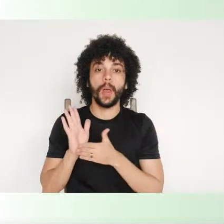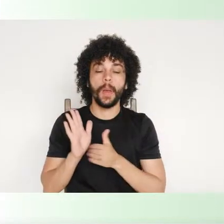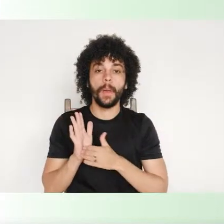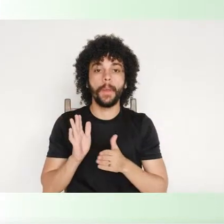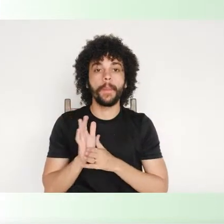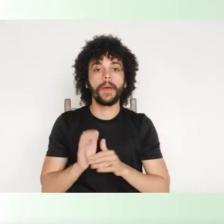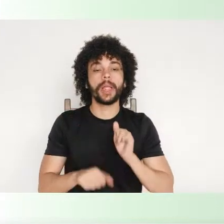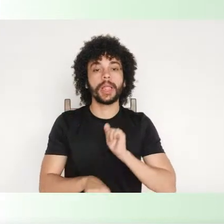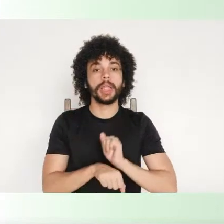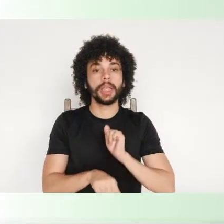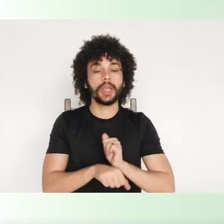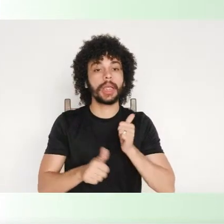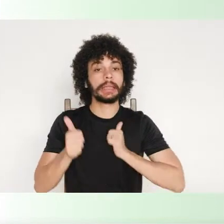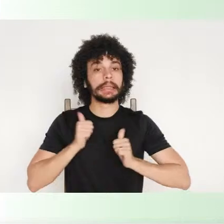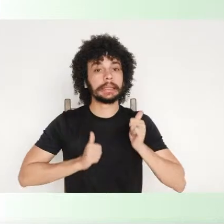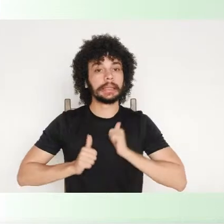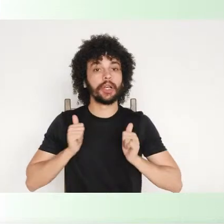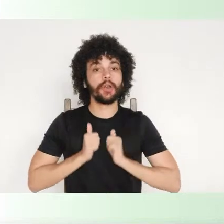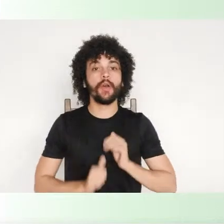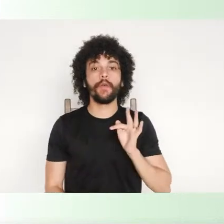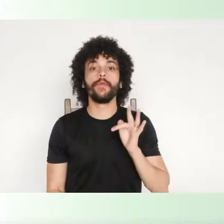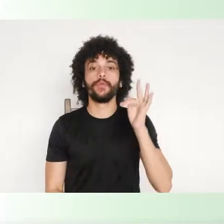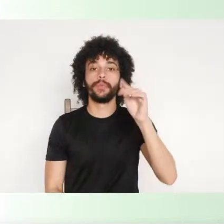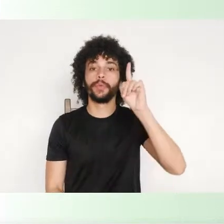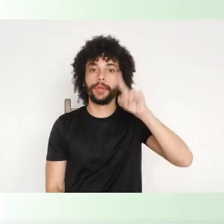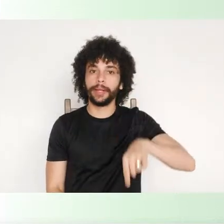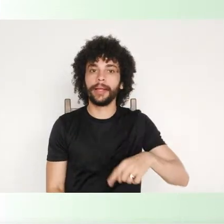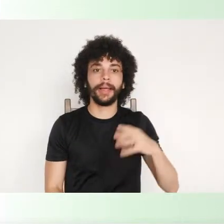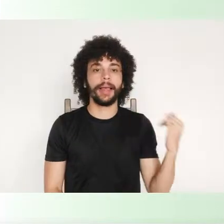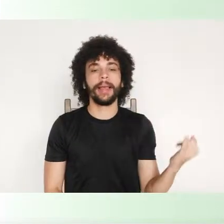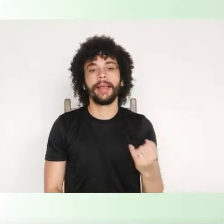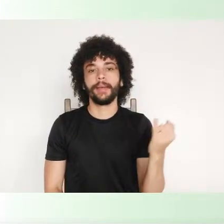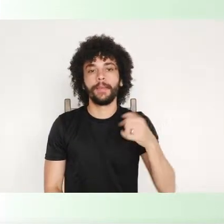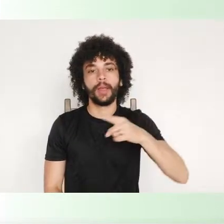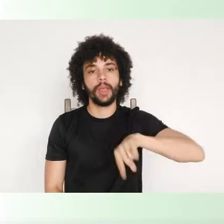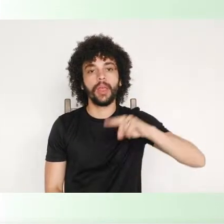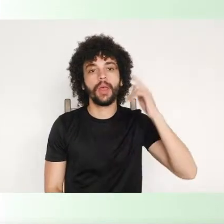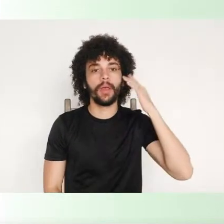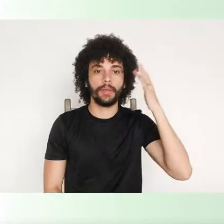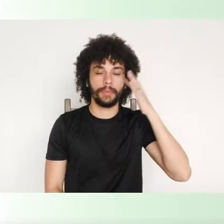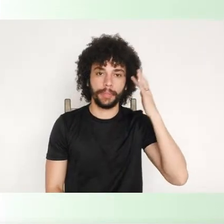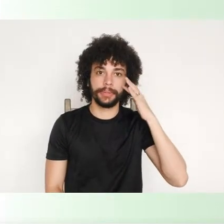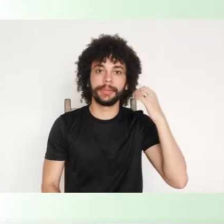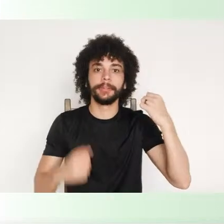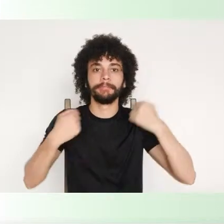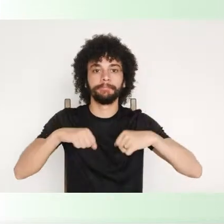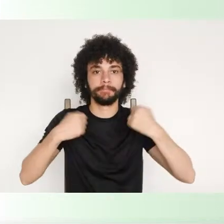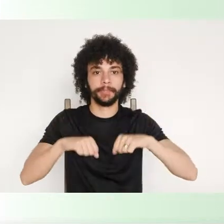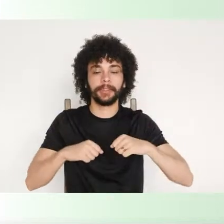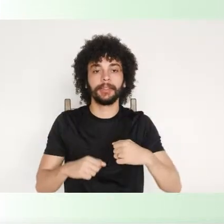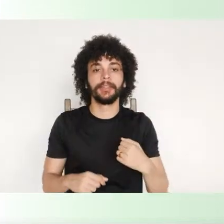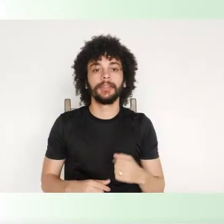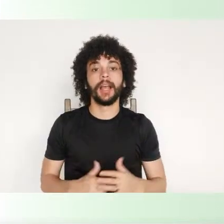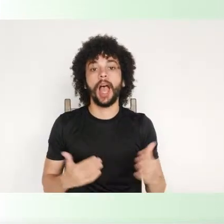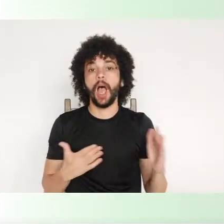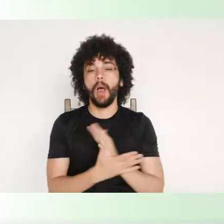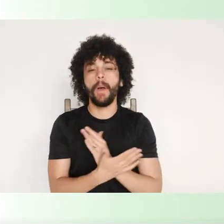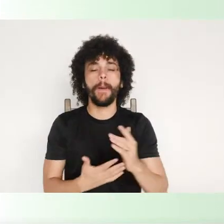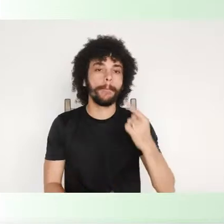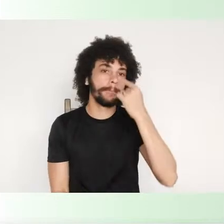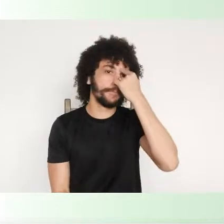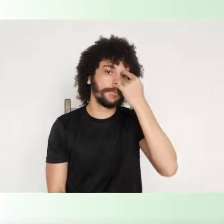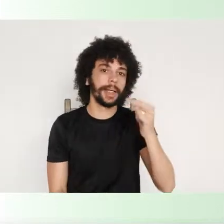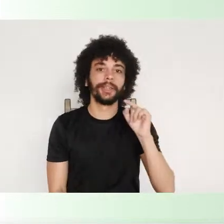futuro é uma coisa central também que nós temos que nos pensar. Uns acham que o pós